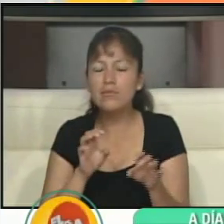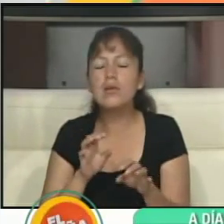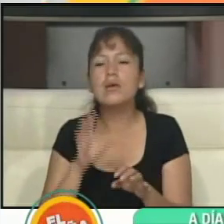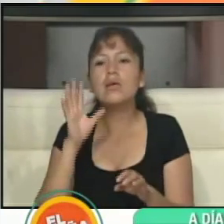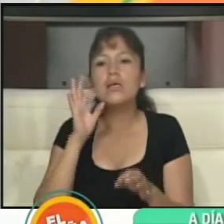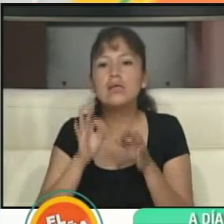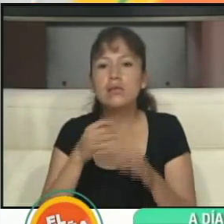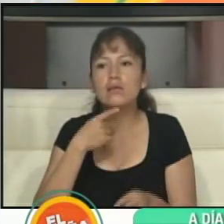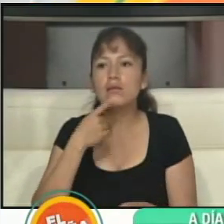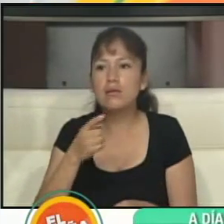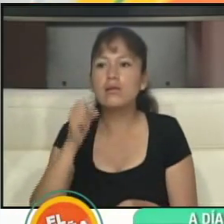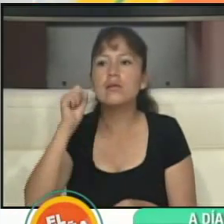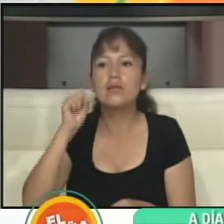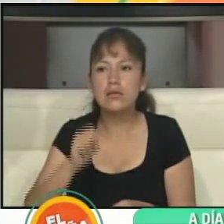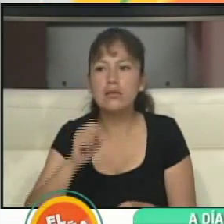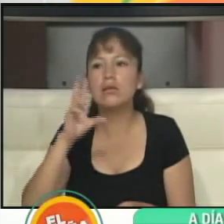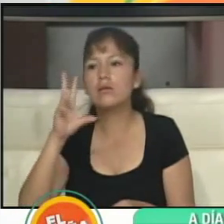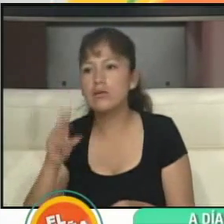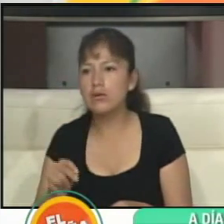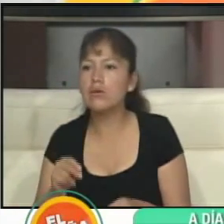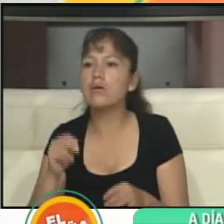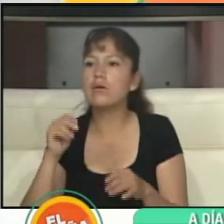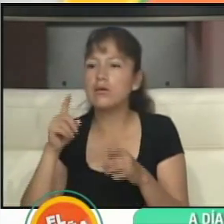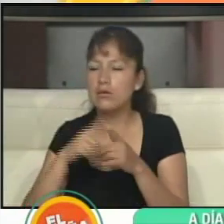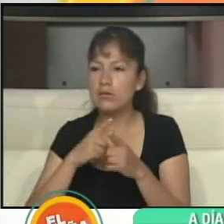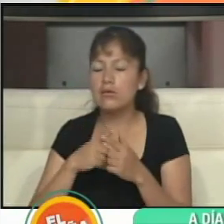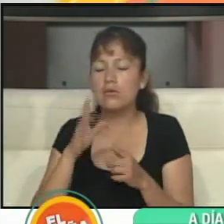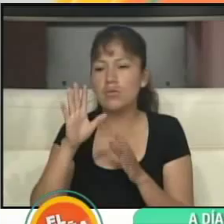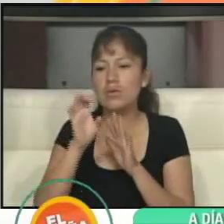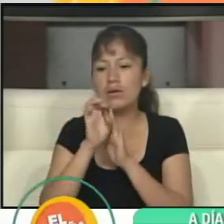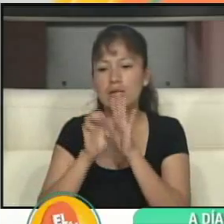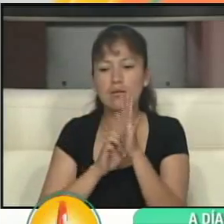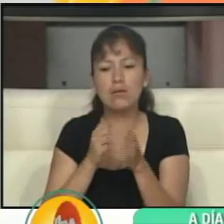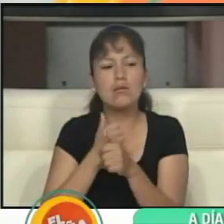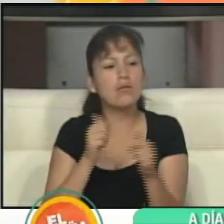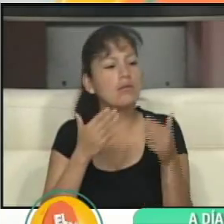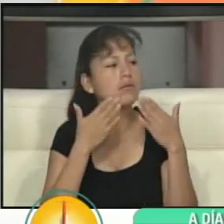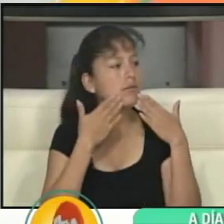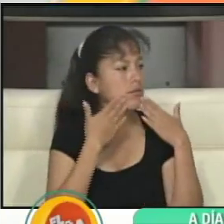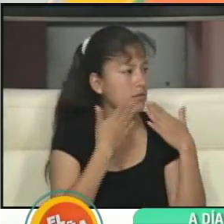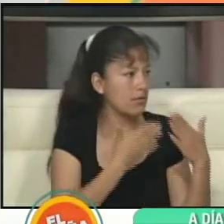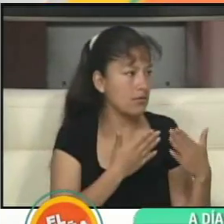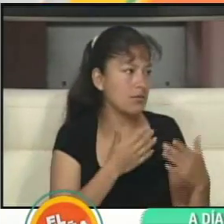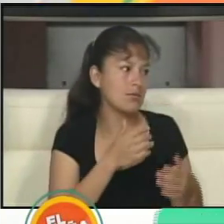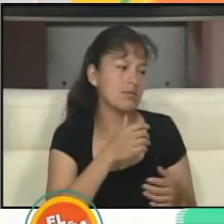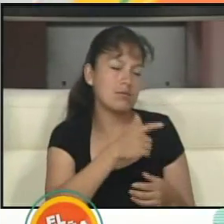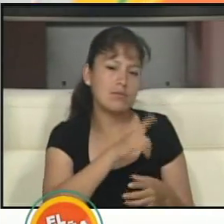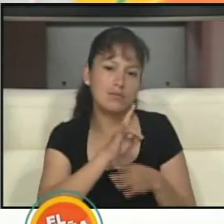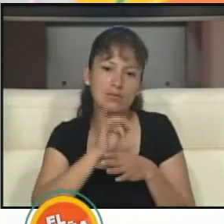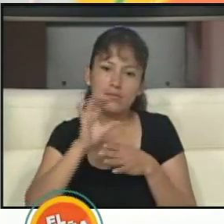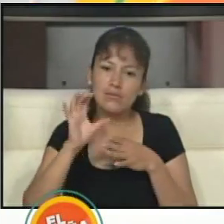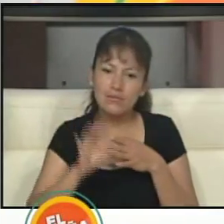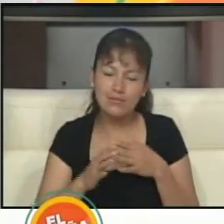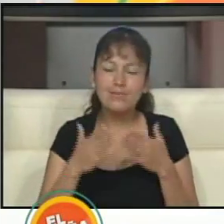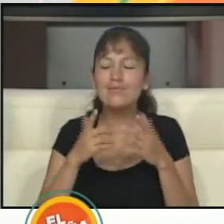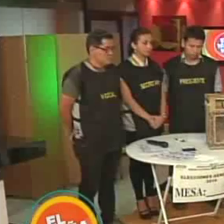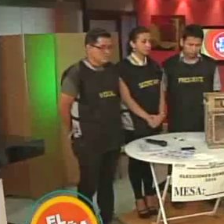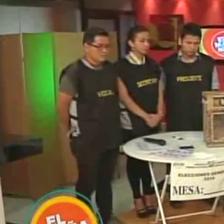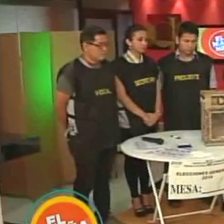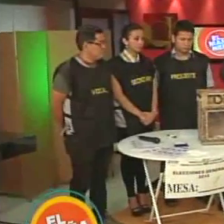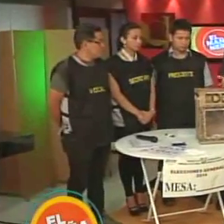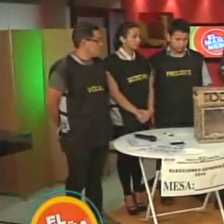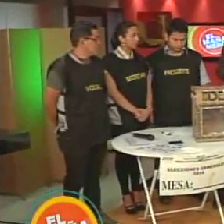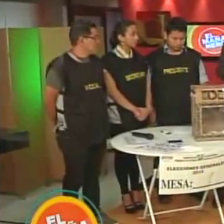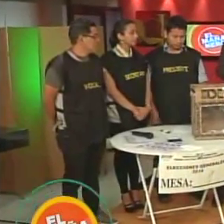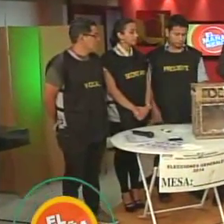decir es sí o no a la vigencia del estatuto autonómico. Gracias por haber estado junto a nosotros, Betza Reci. Muy amable.